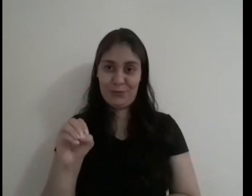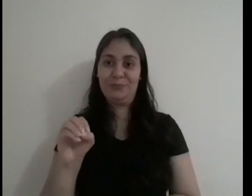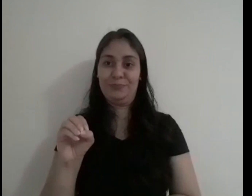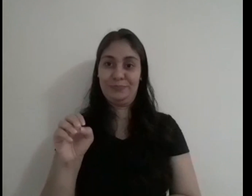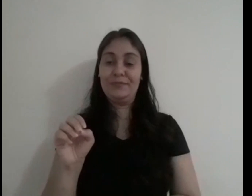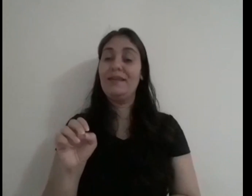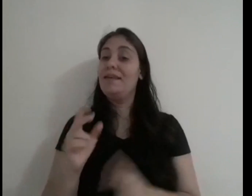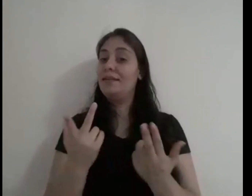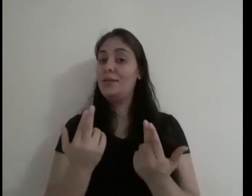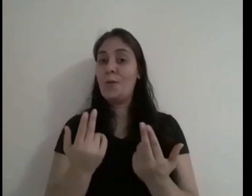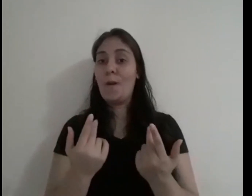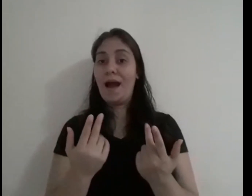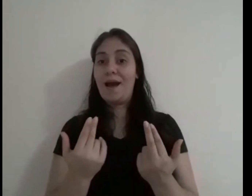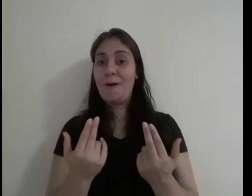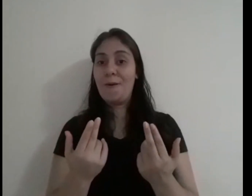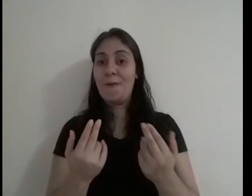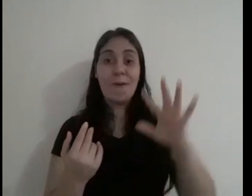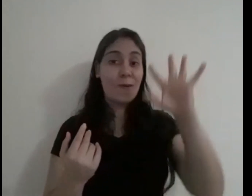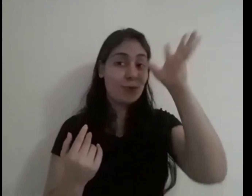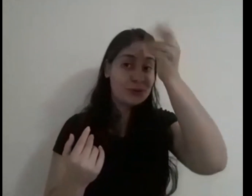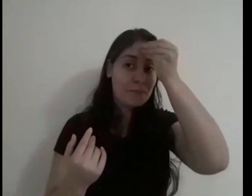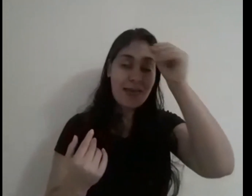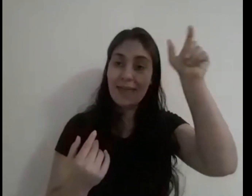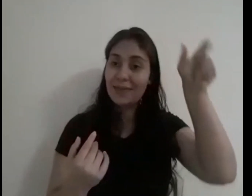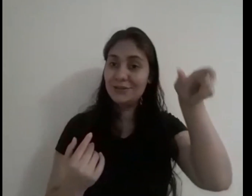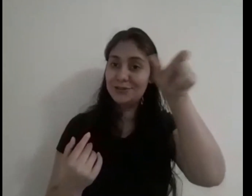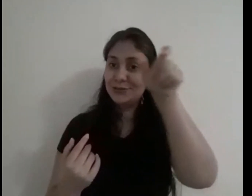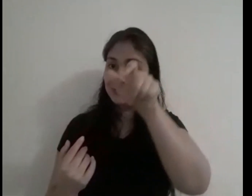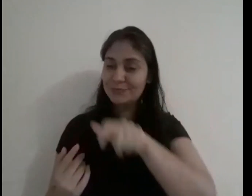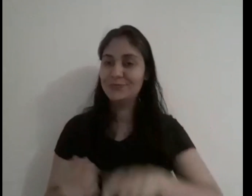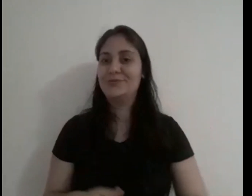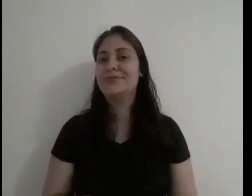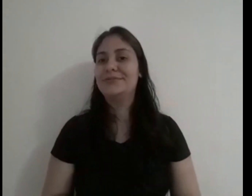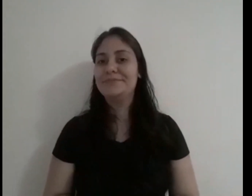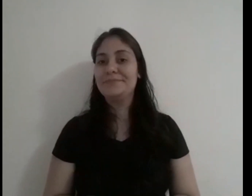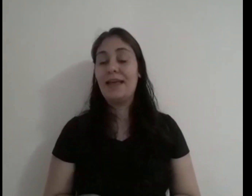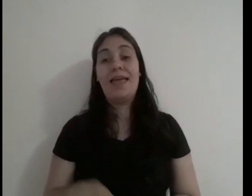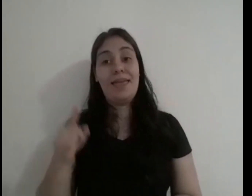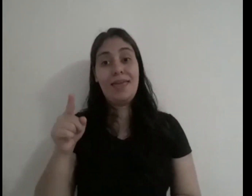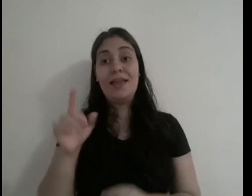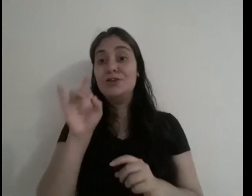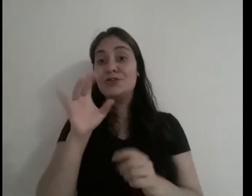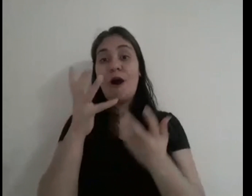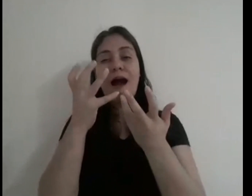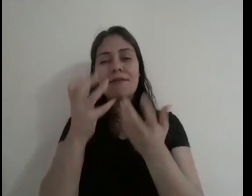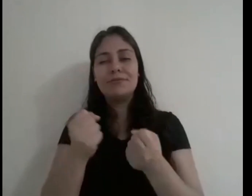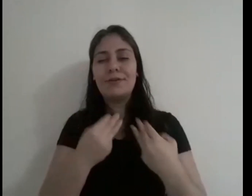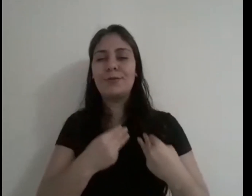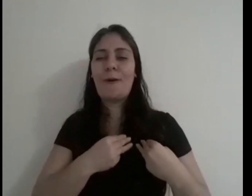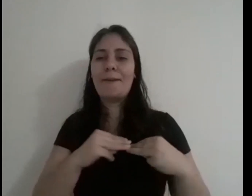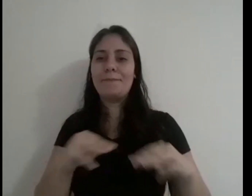espiritual, igual os médiums também são instrumentos. Ele só aceitou a